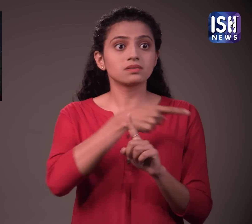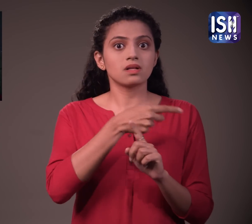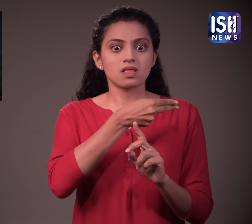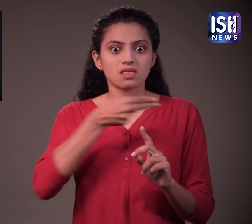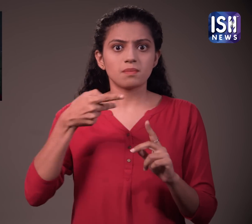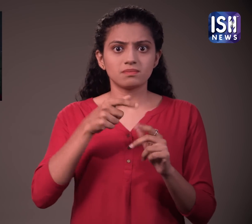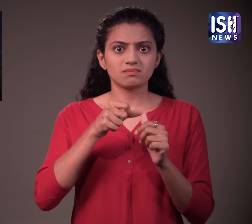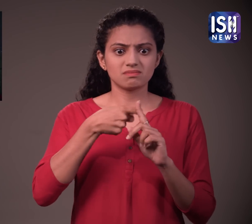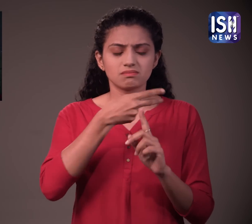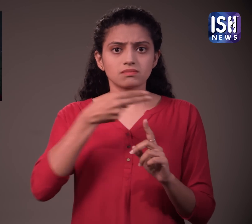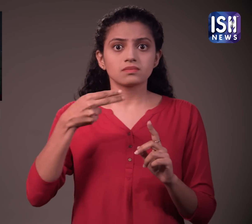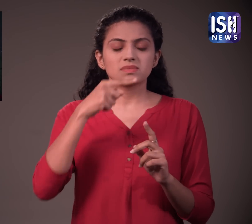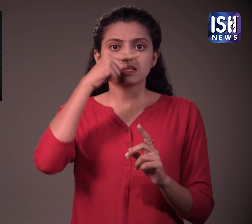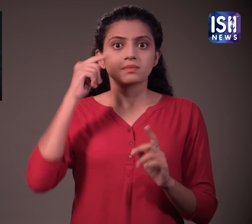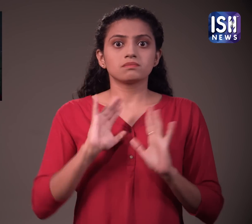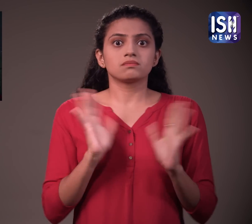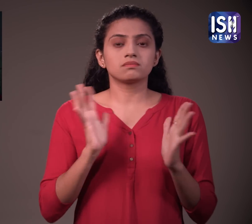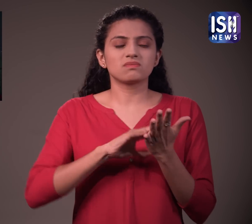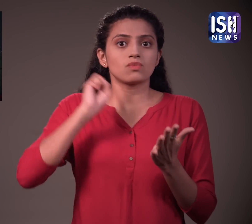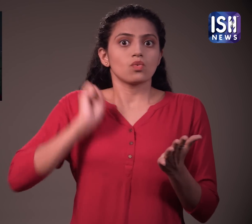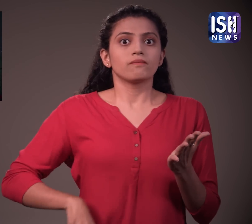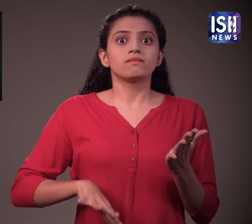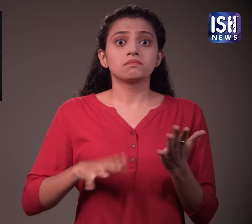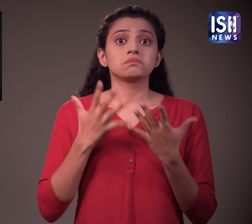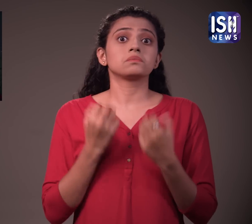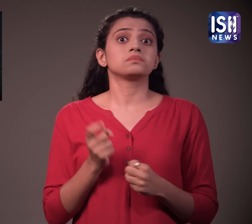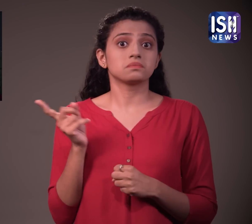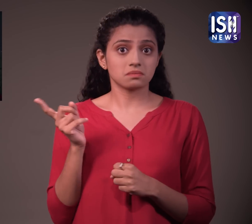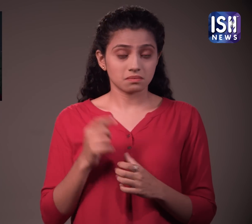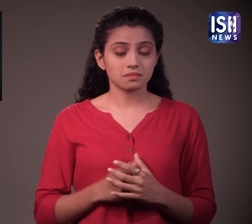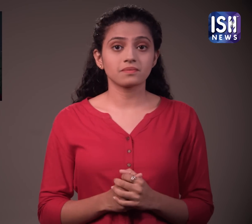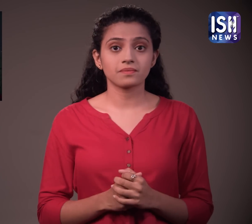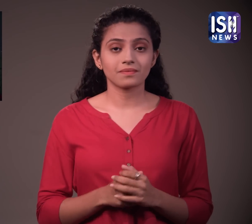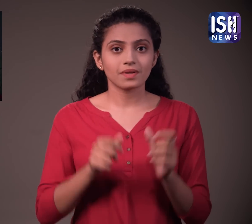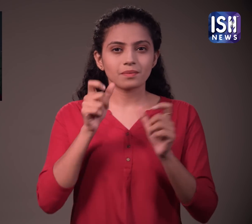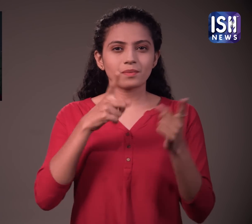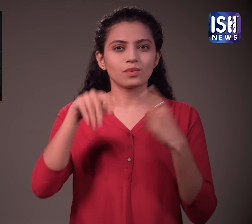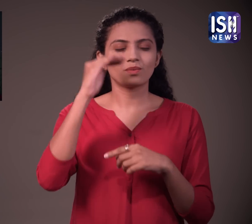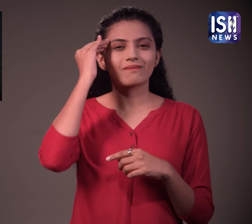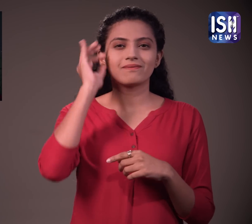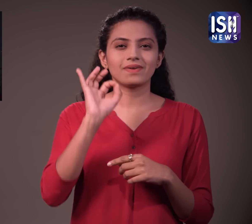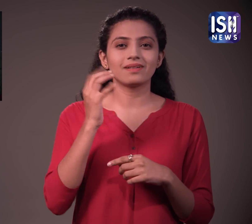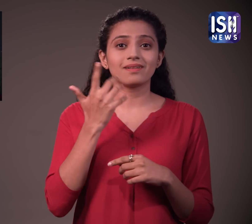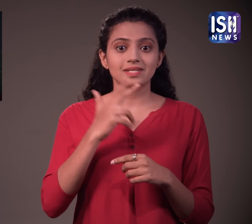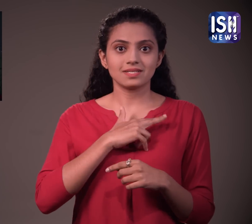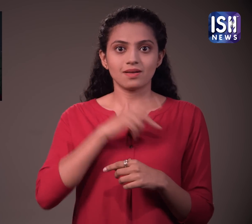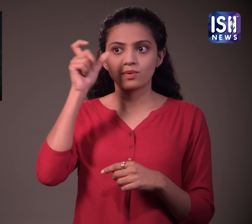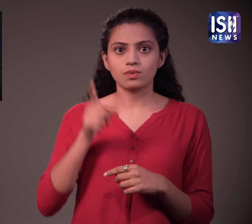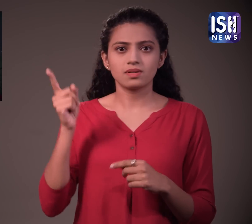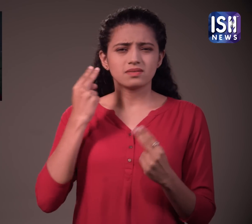शारुक अपने बेटे का नाम साफ करना चाते थे। सभी जानते हैं कि शारुक खान एक